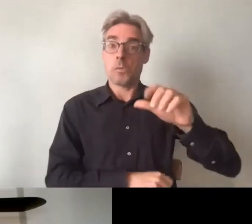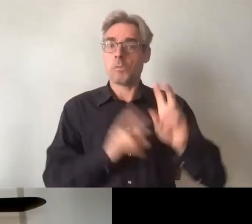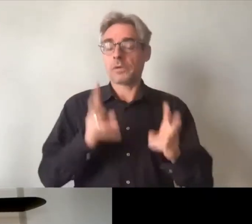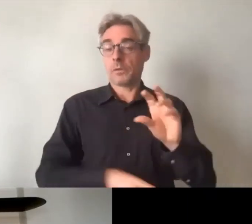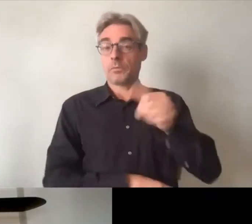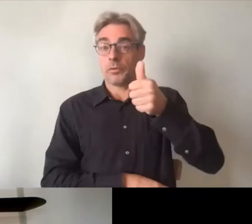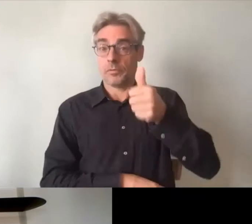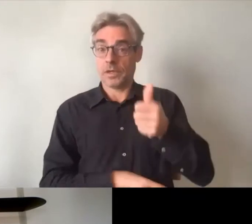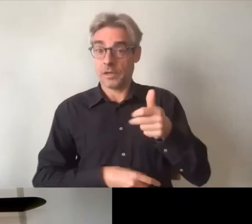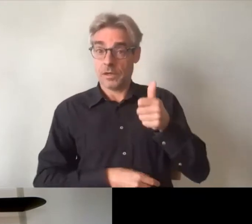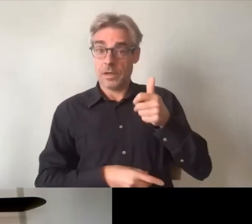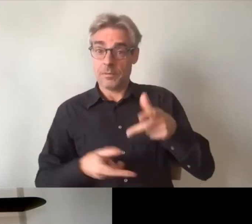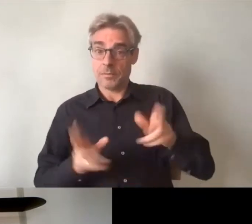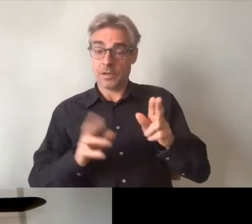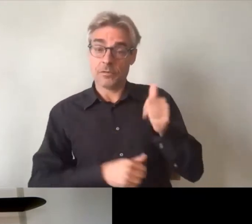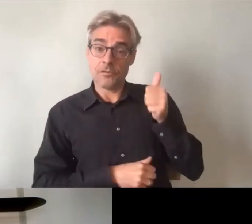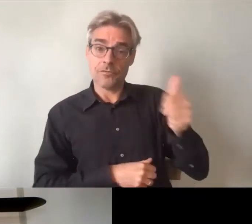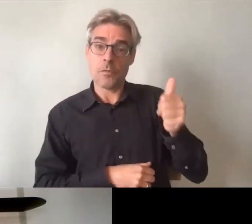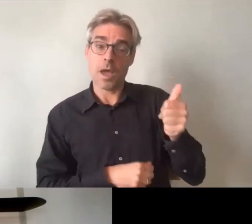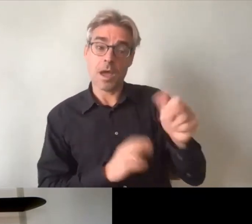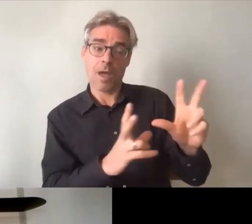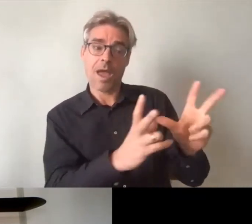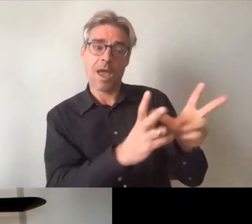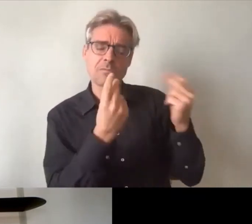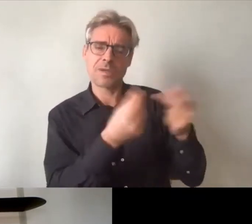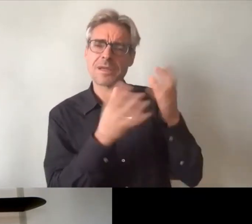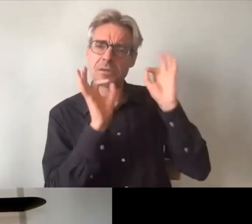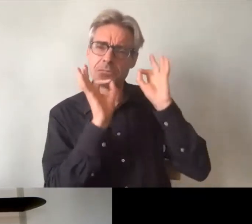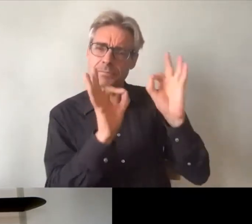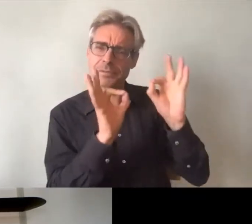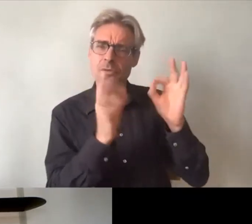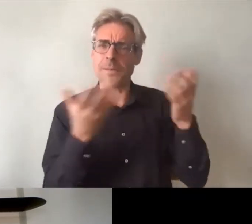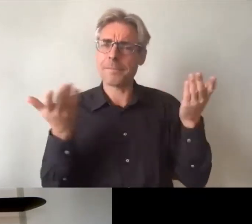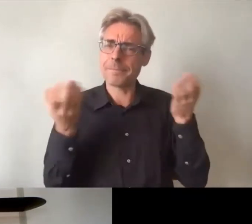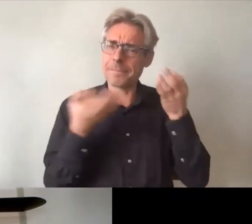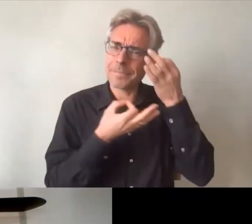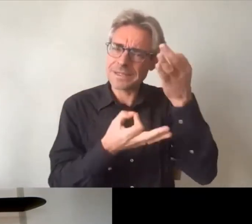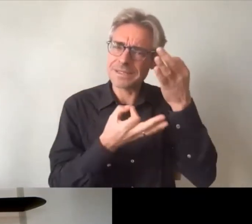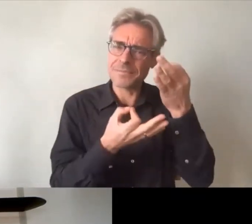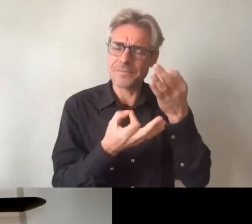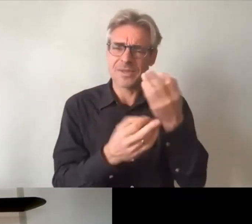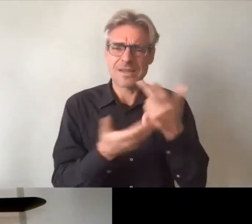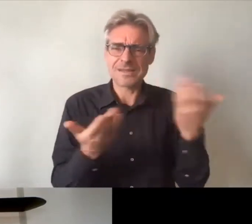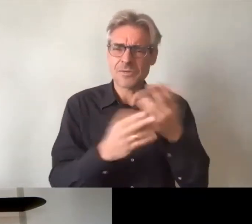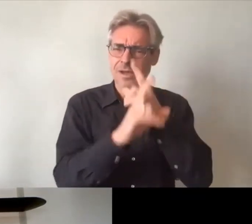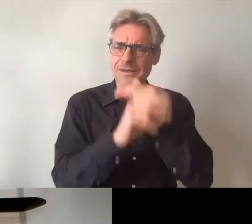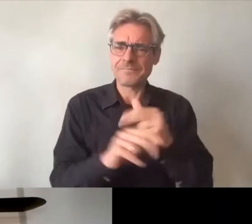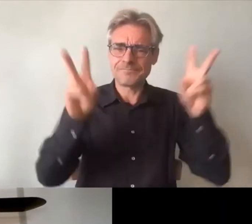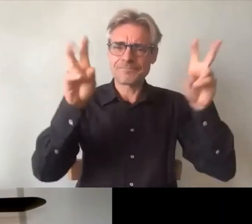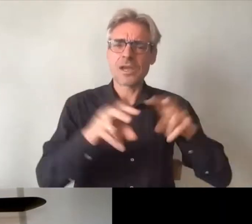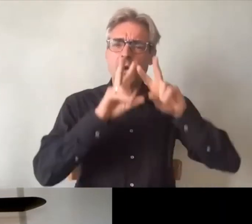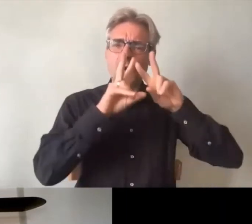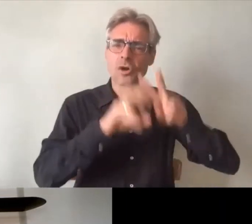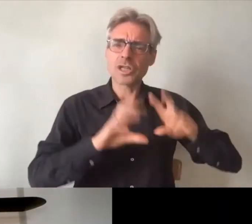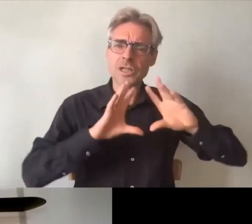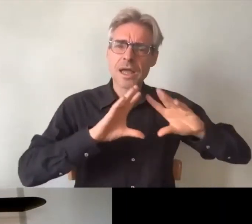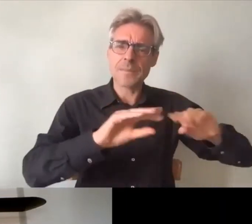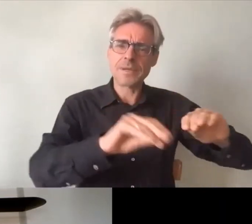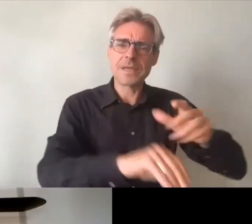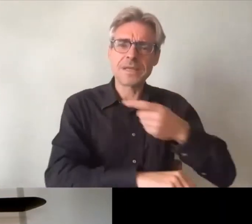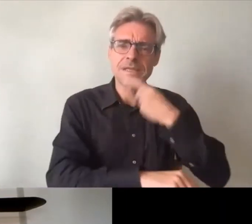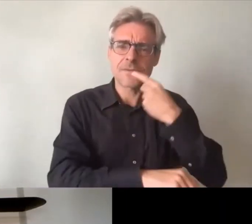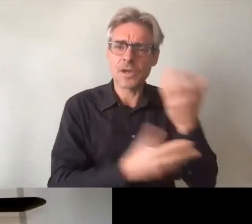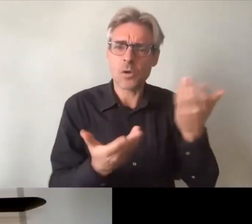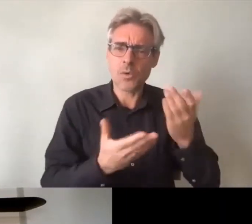puissiez, Philippe, nous expliquer ce dont on parle, à quoi on fait référence quand on parle de recherche appliquée ? Et comment